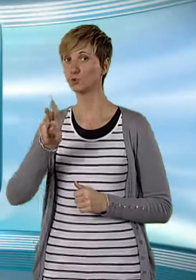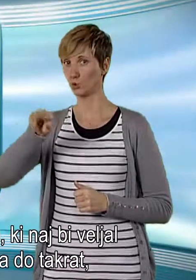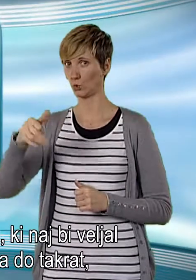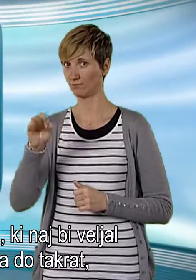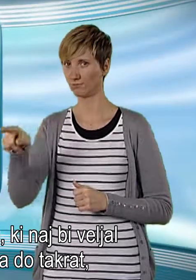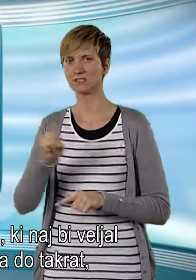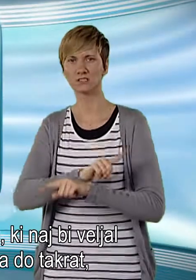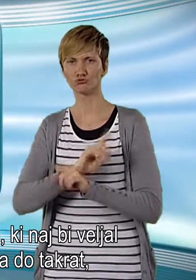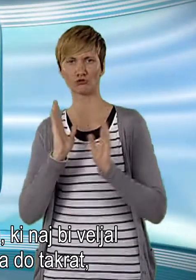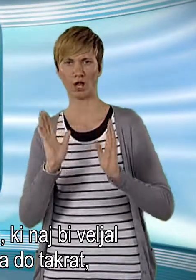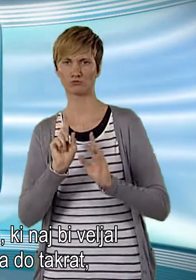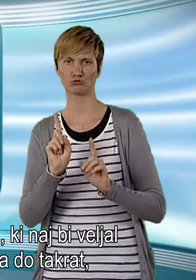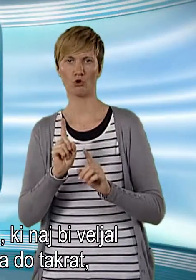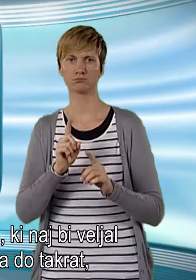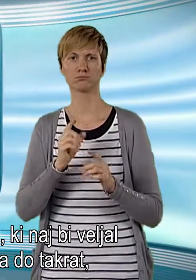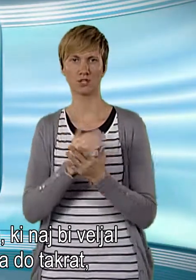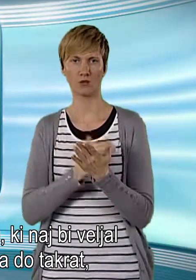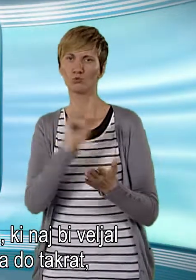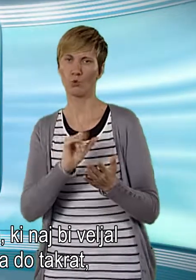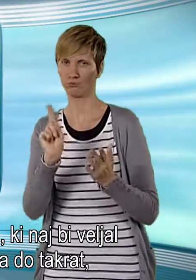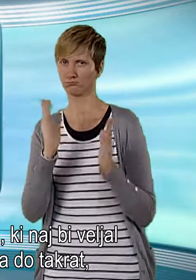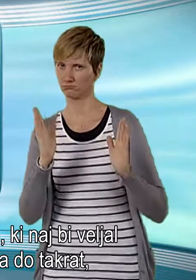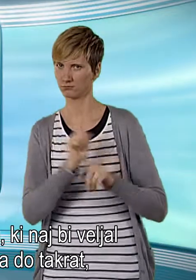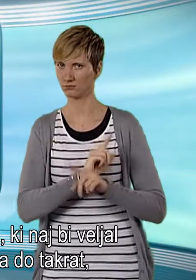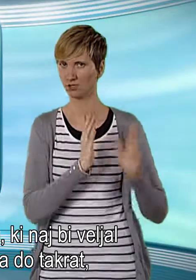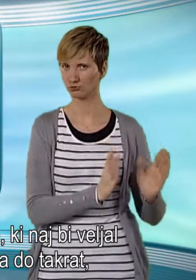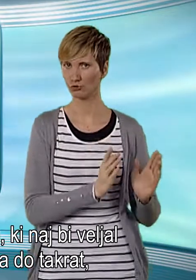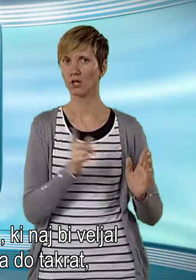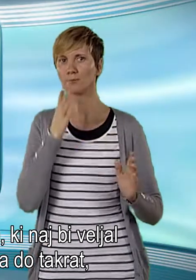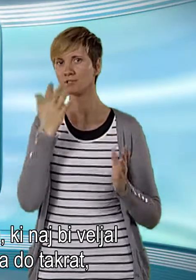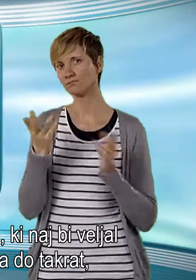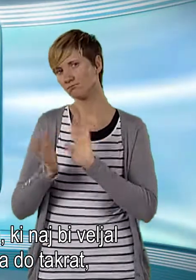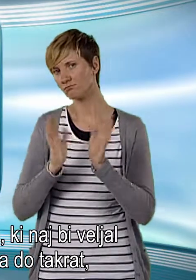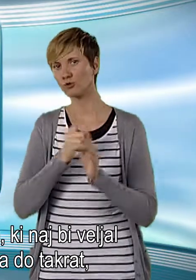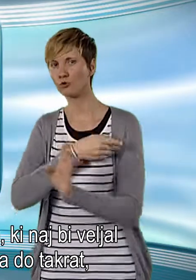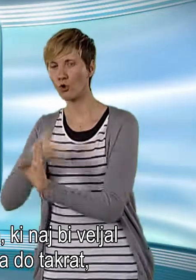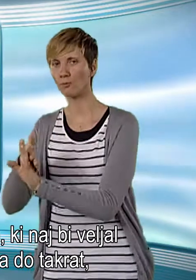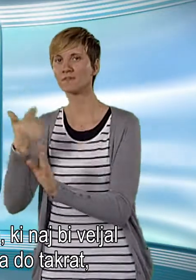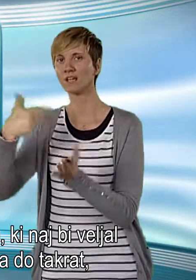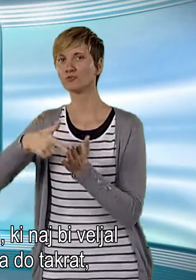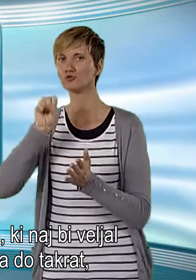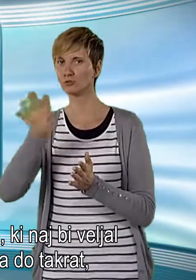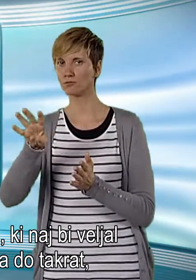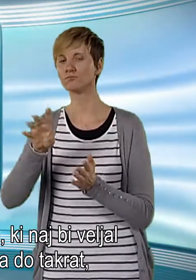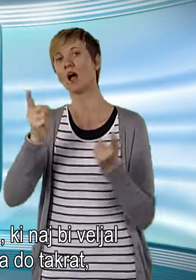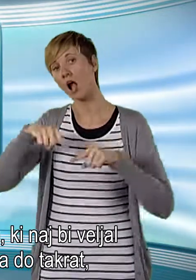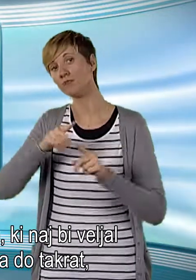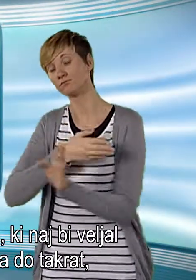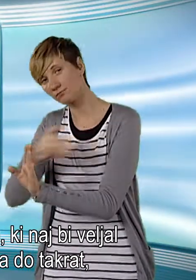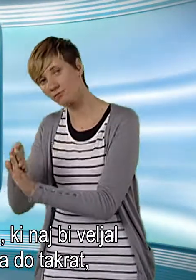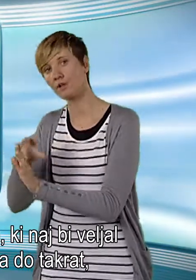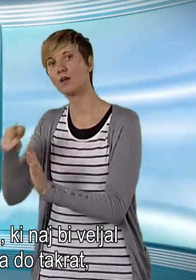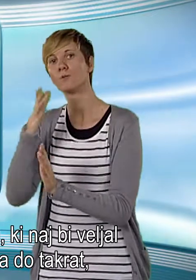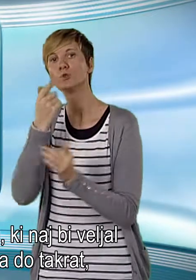Zujf je začasen zakon, ki naj bi veljal do leta 2014, oziroma do takrat, ko bo gospodarska rast presegla